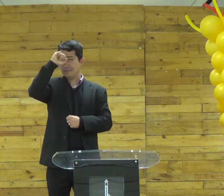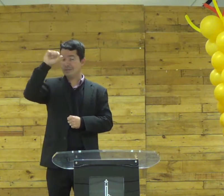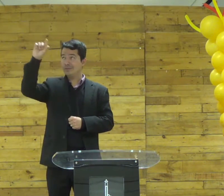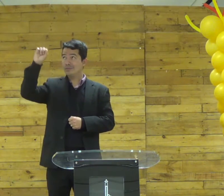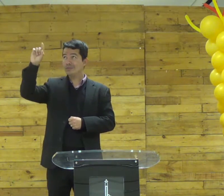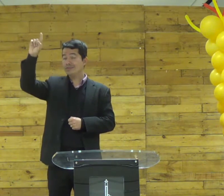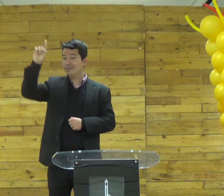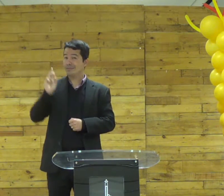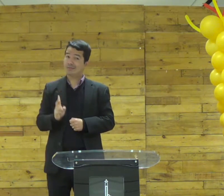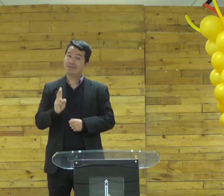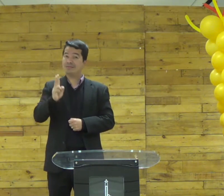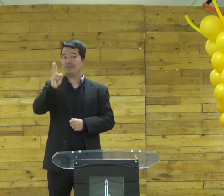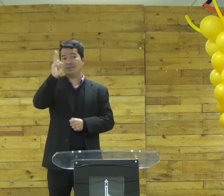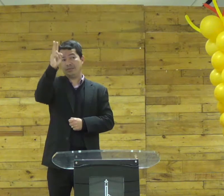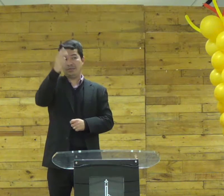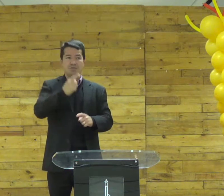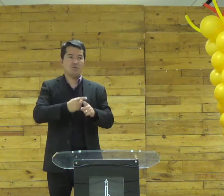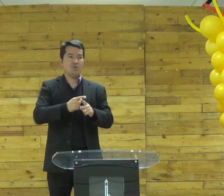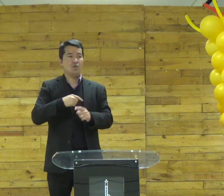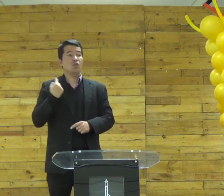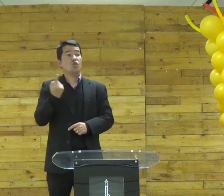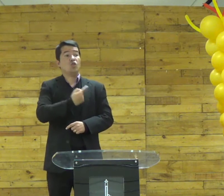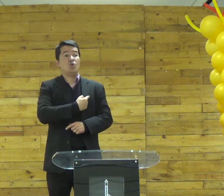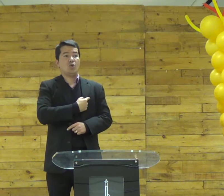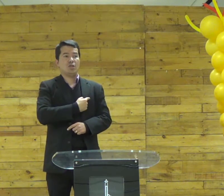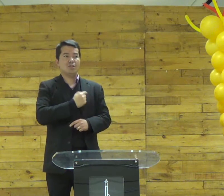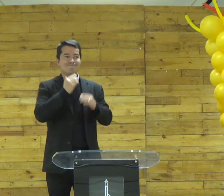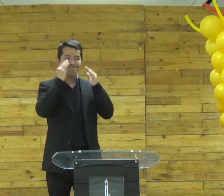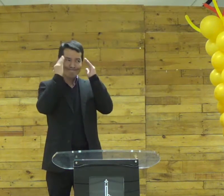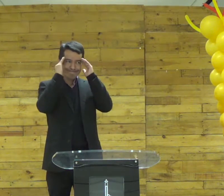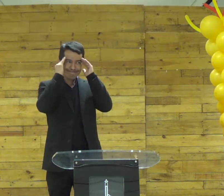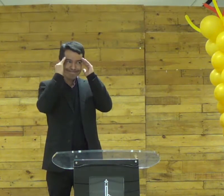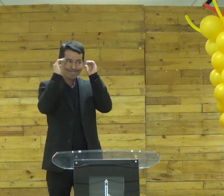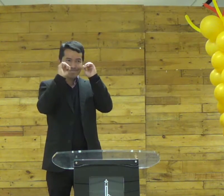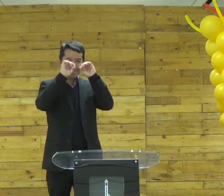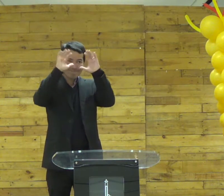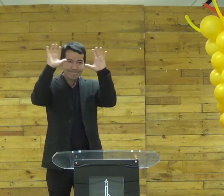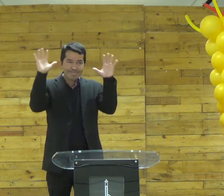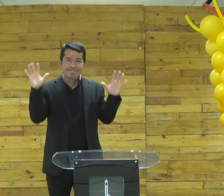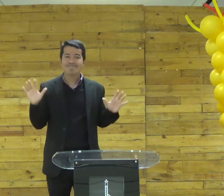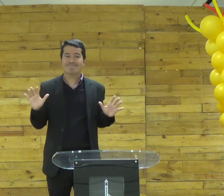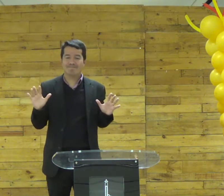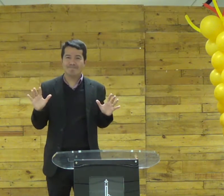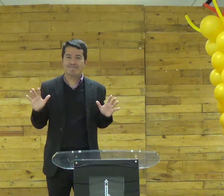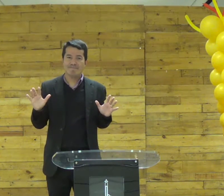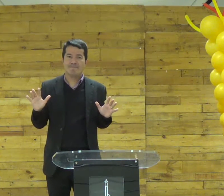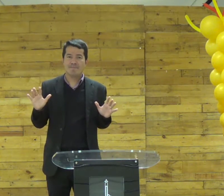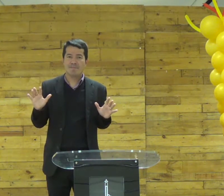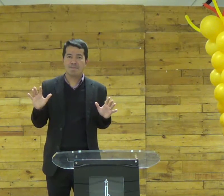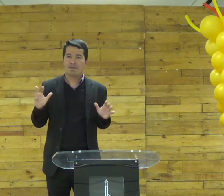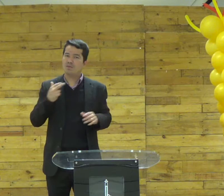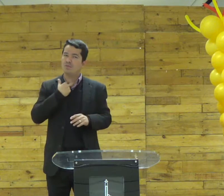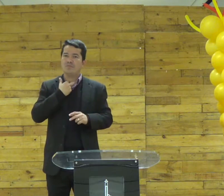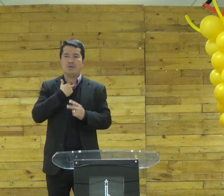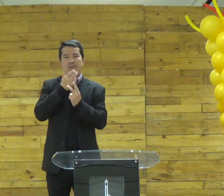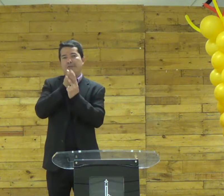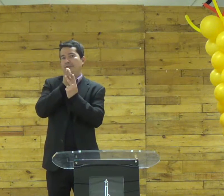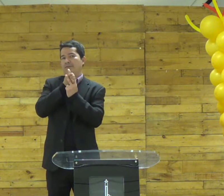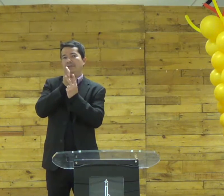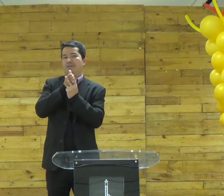aprender a escolher Deus sempre porque a gente precisa entender de forma bem clara que nós não